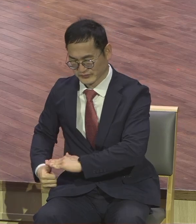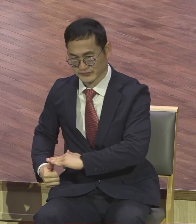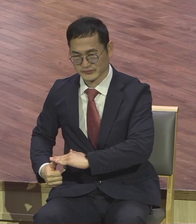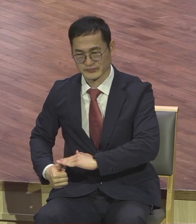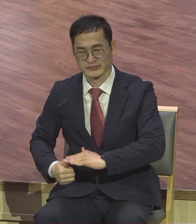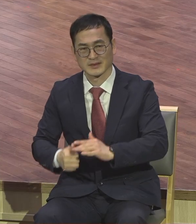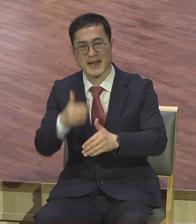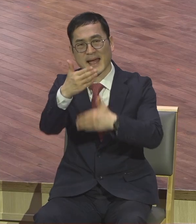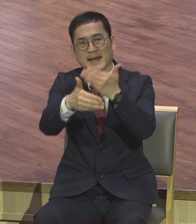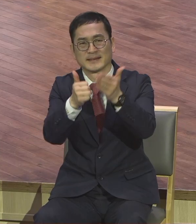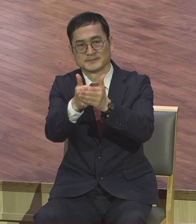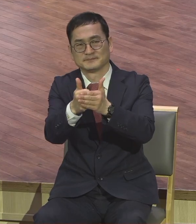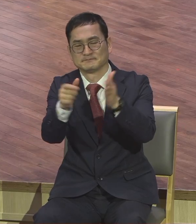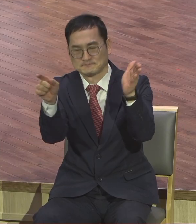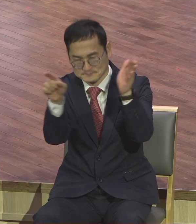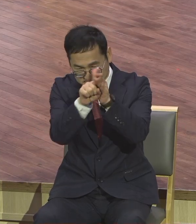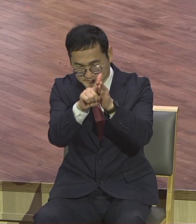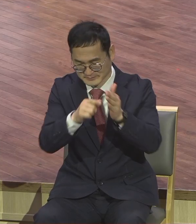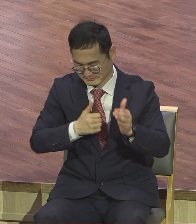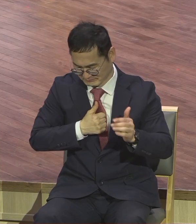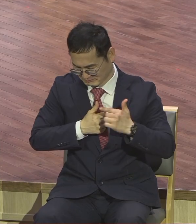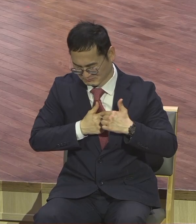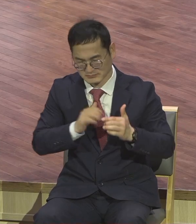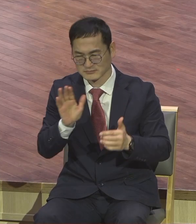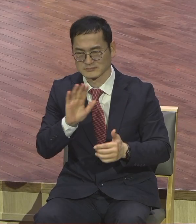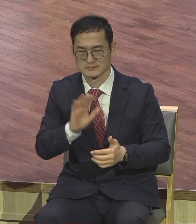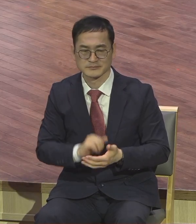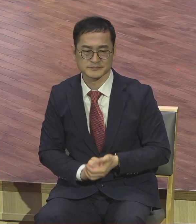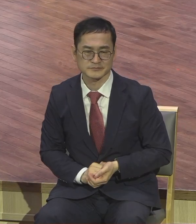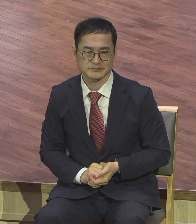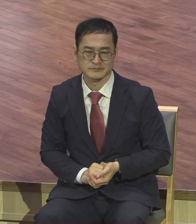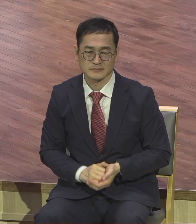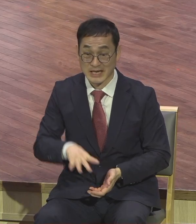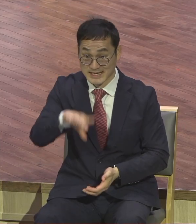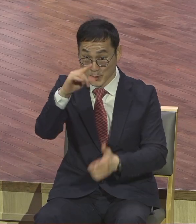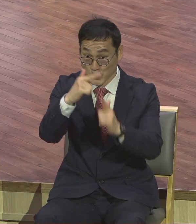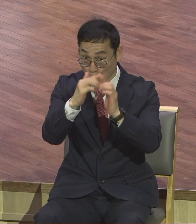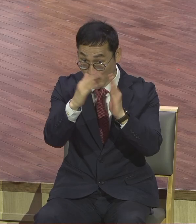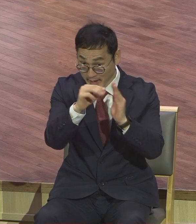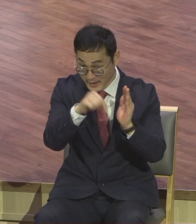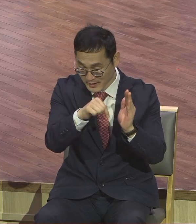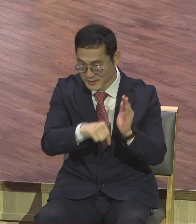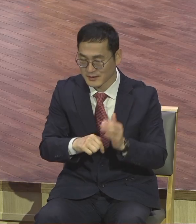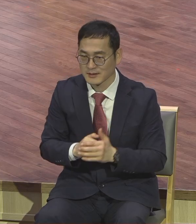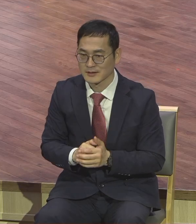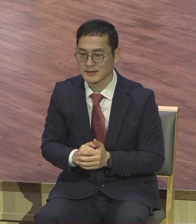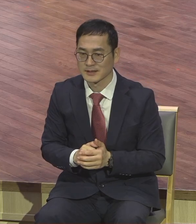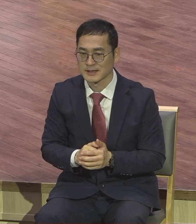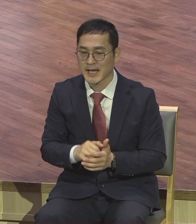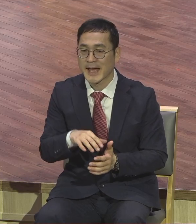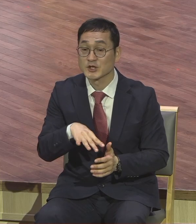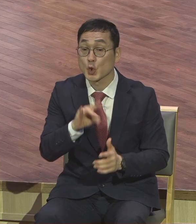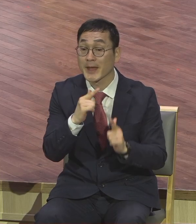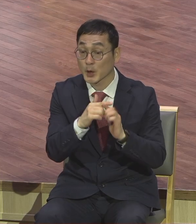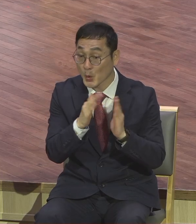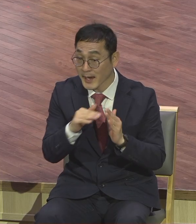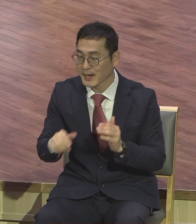아멘 초대교회는요. 가른유다가 자살로 인해서 자신의 삶을 마감하니까